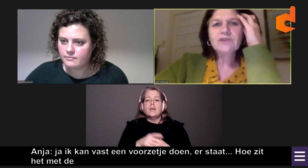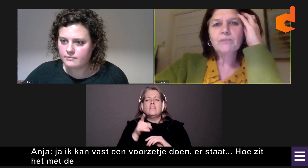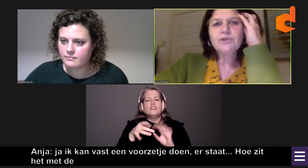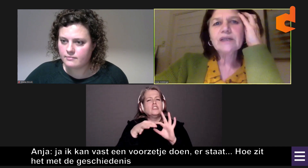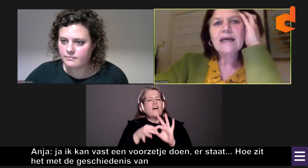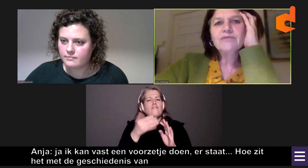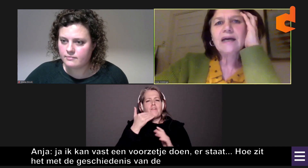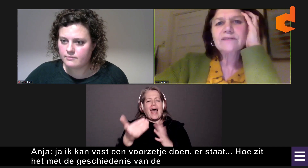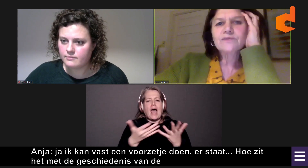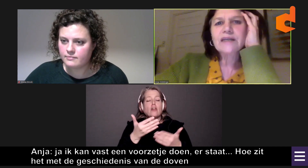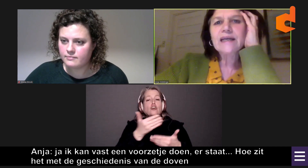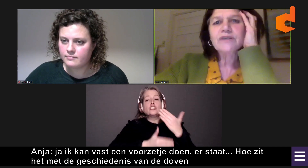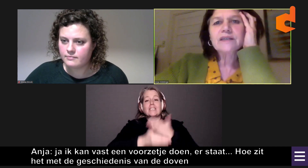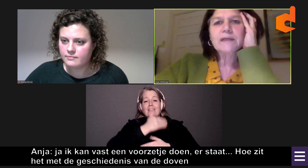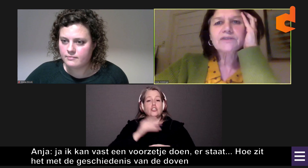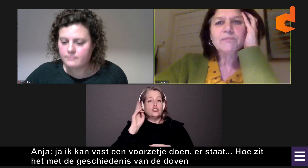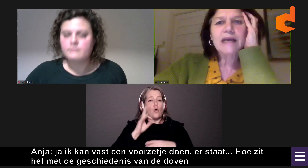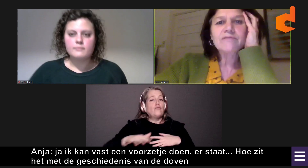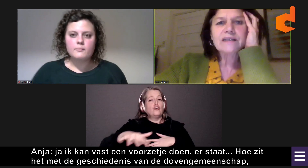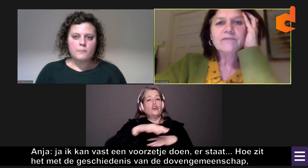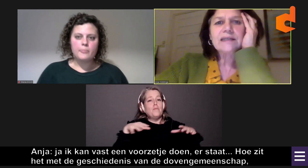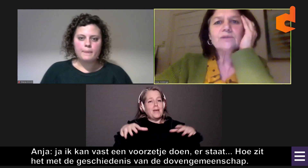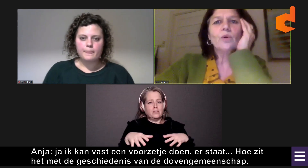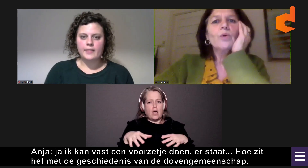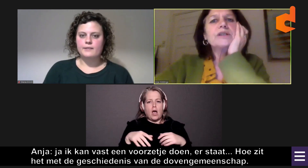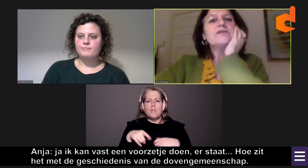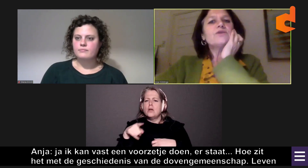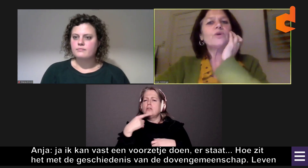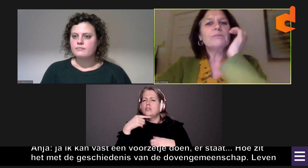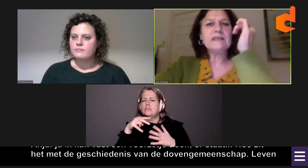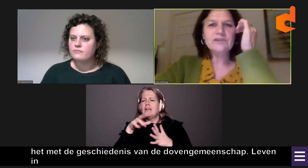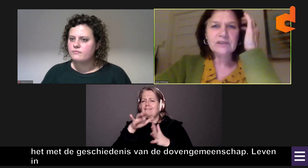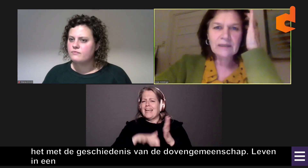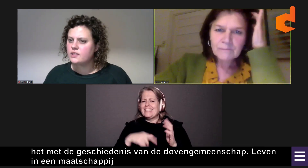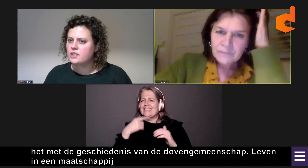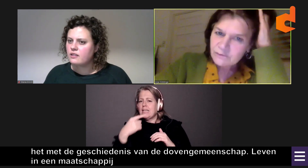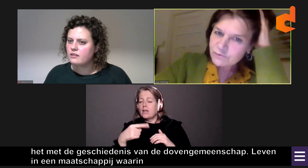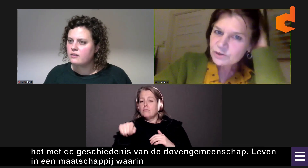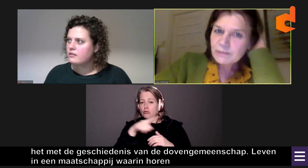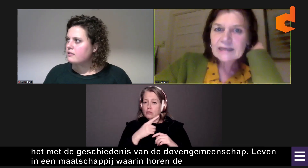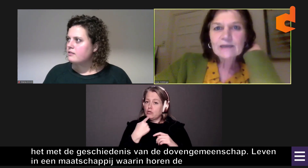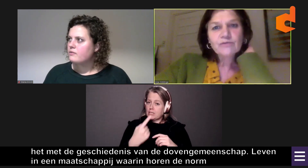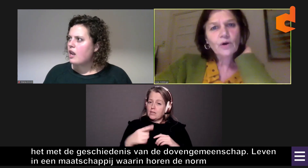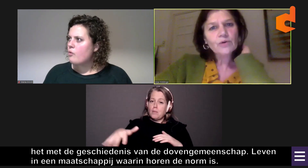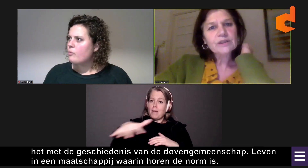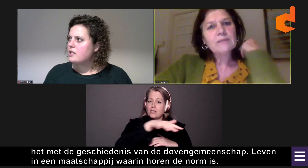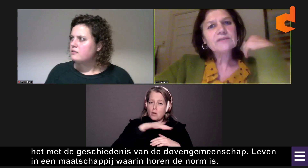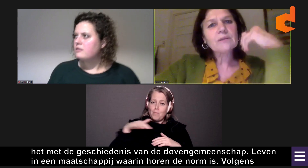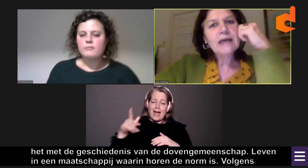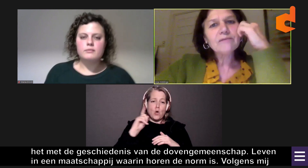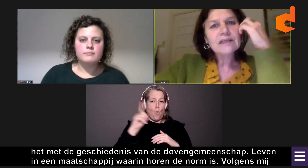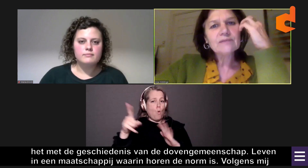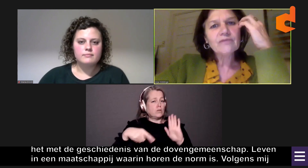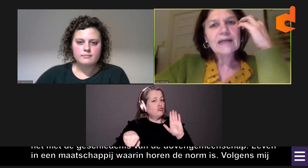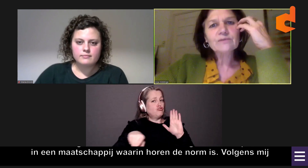gemeenschappen? Jullie gaven aan dat we leven in een maatschappij waarin horen de norm is. Volgens mij leven we ook in een